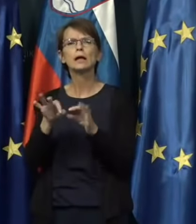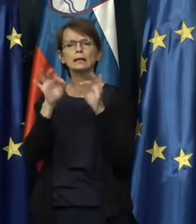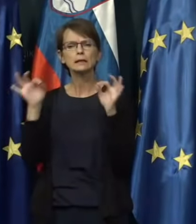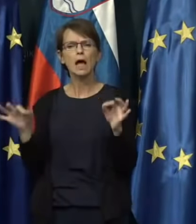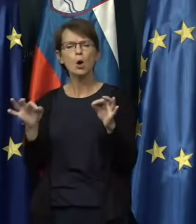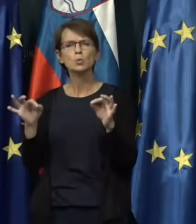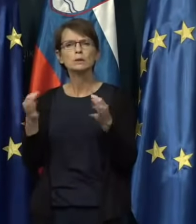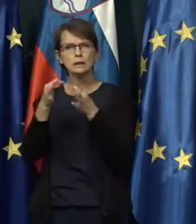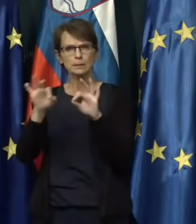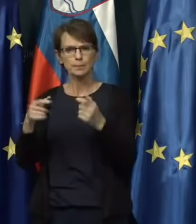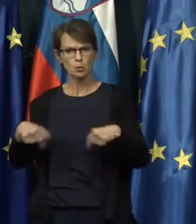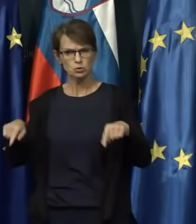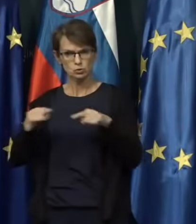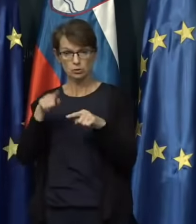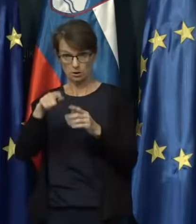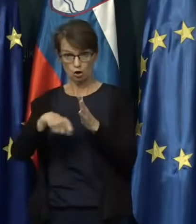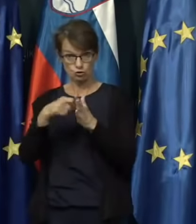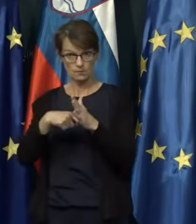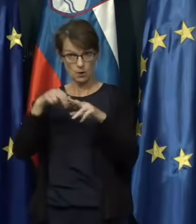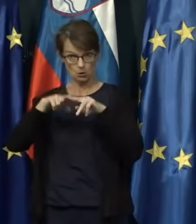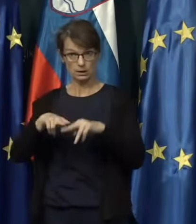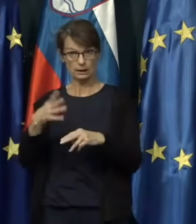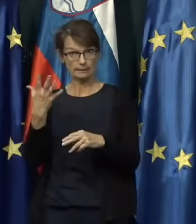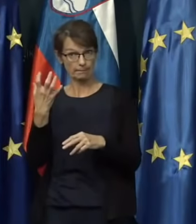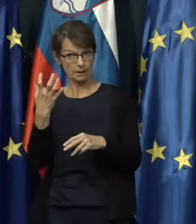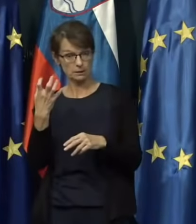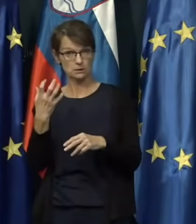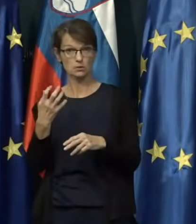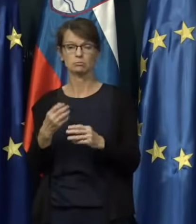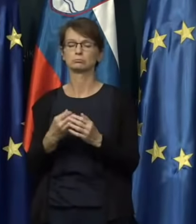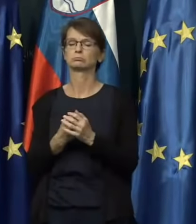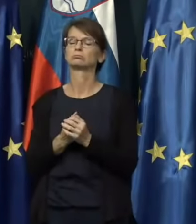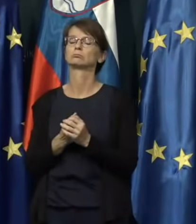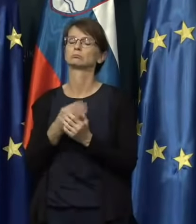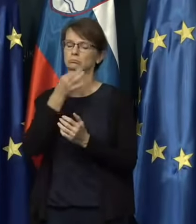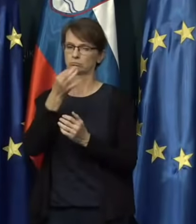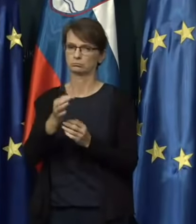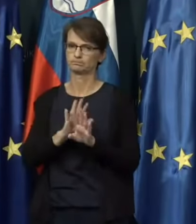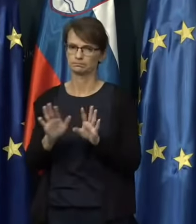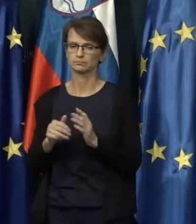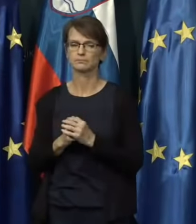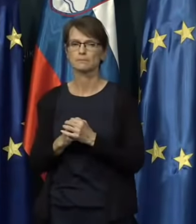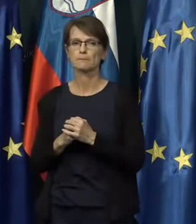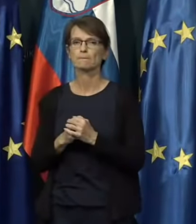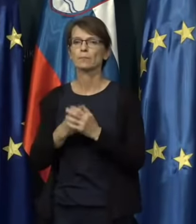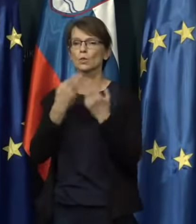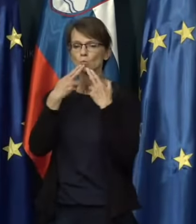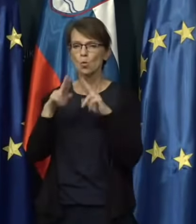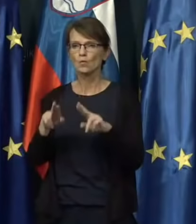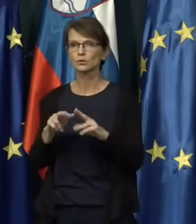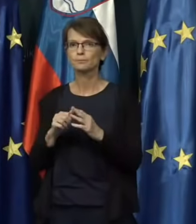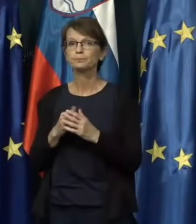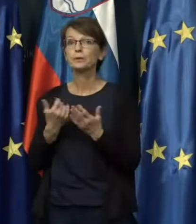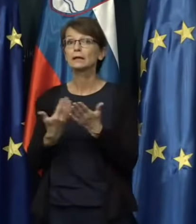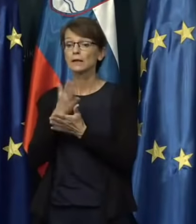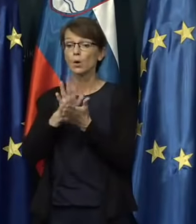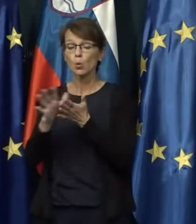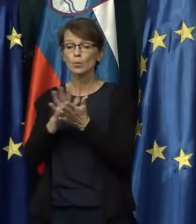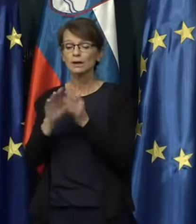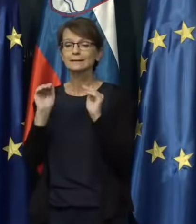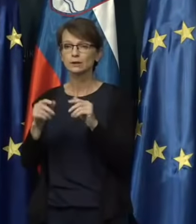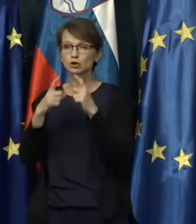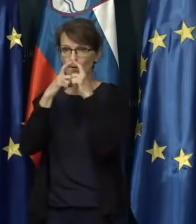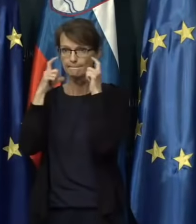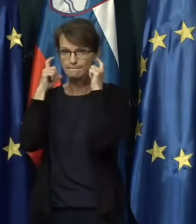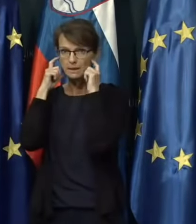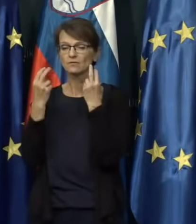vedno 500, ste ostali nad tem, za enkrat to. Ja, torej za uporabo zaščitnih